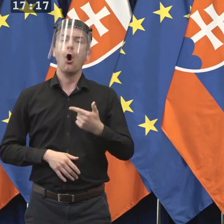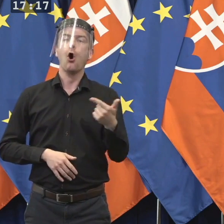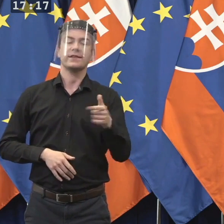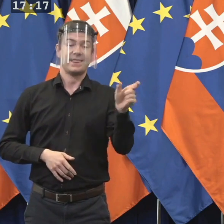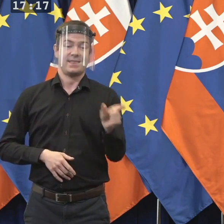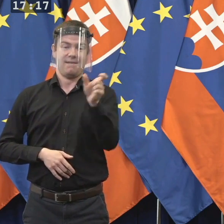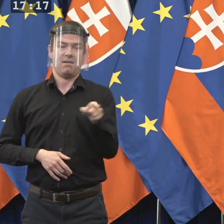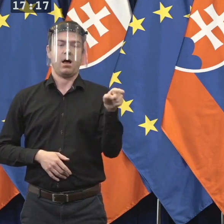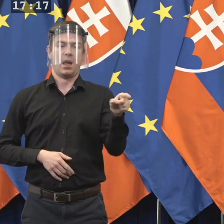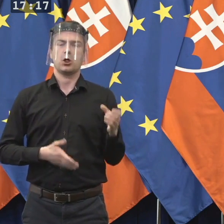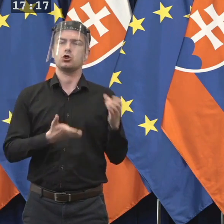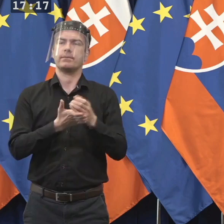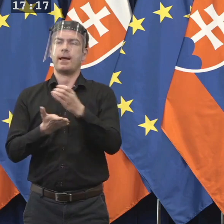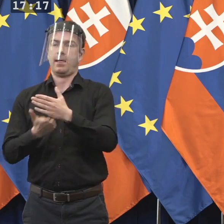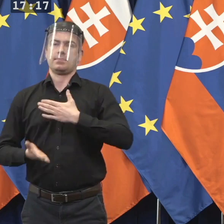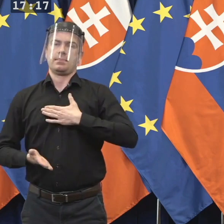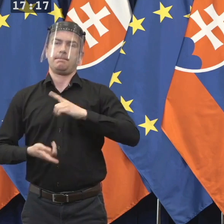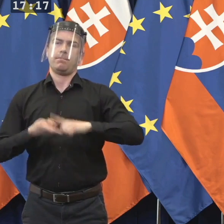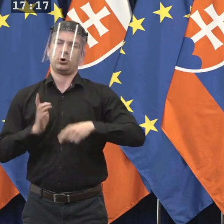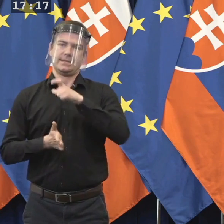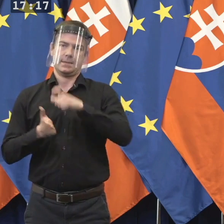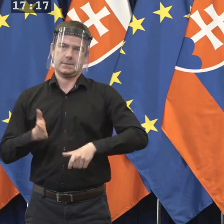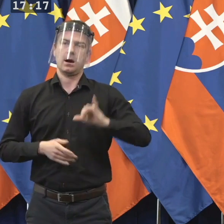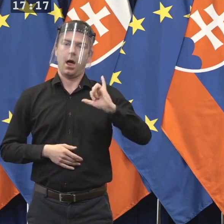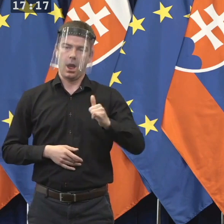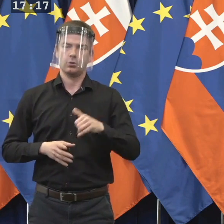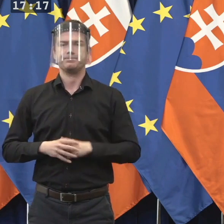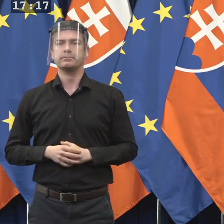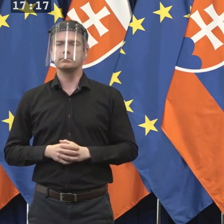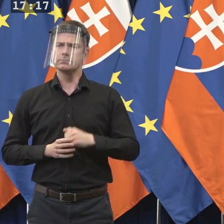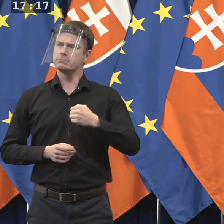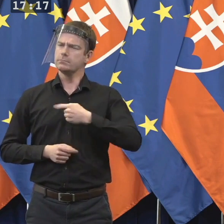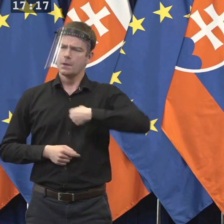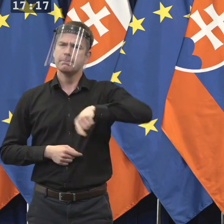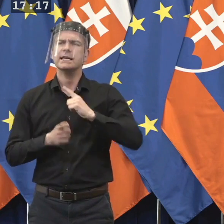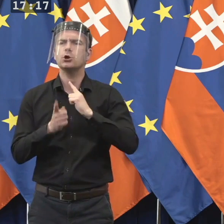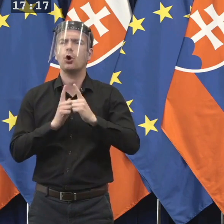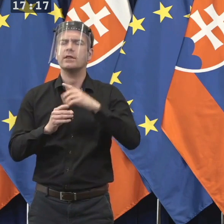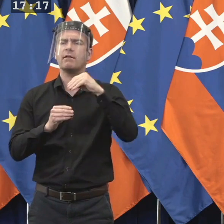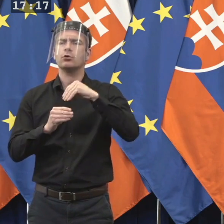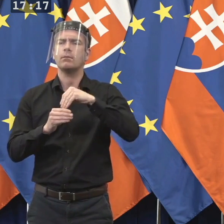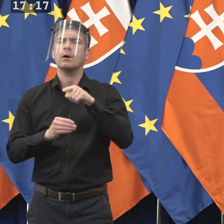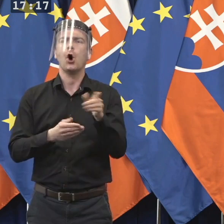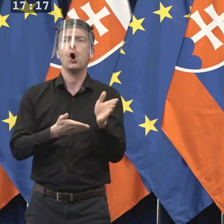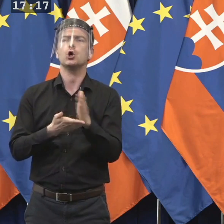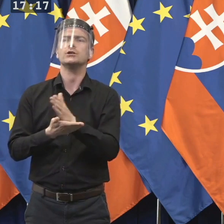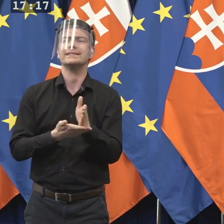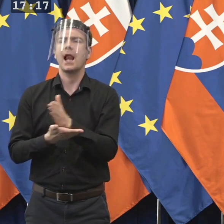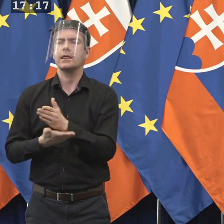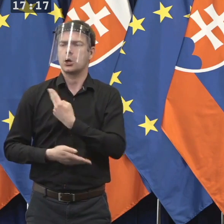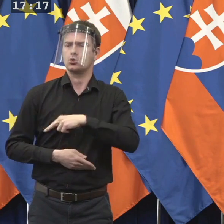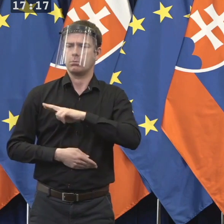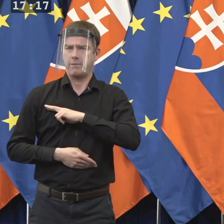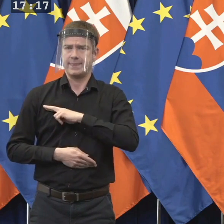že ich nominovalo naše hnutie. Rozhodli sme sa, že pri rozdelení tých nominácií do súdnej rady, tú zodpovednosť si rozdelíme v